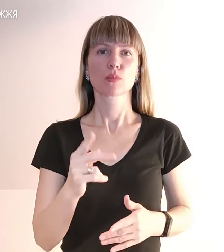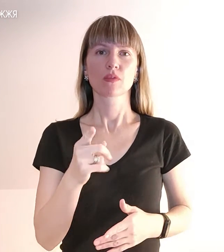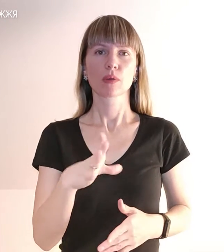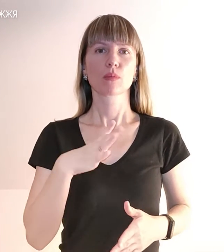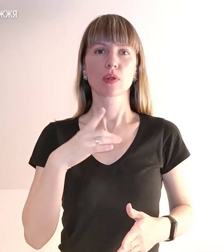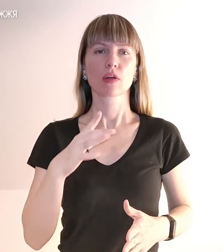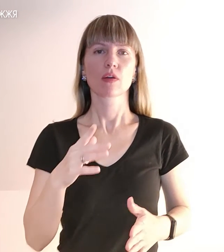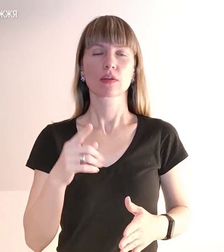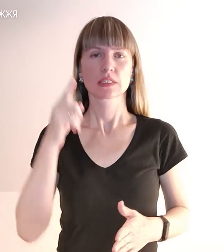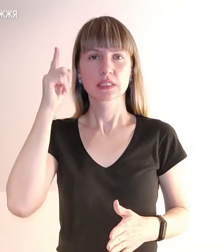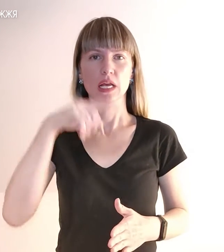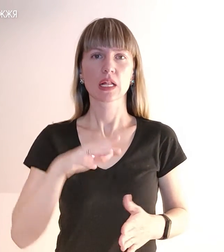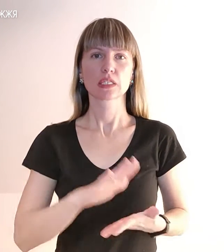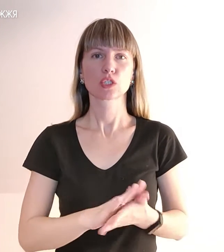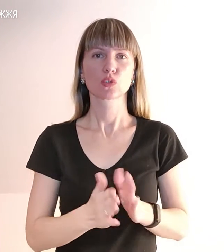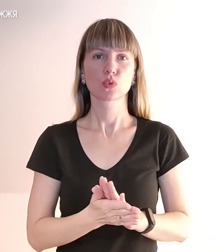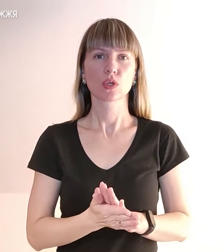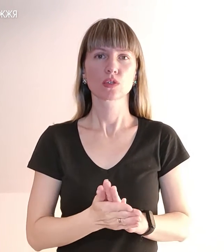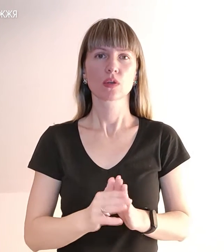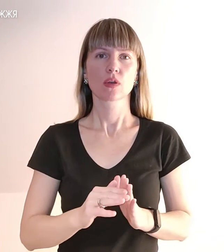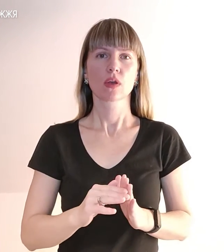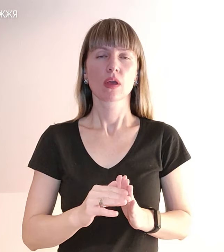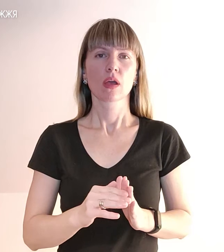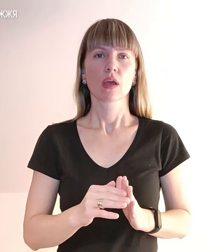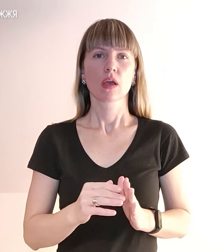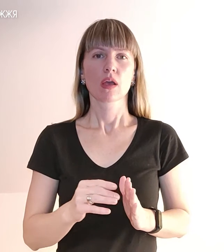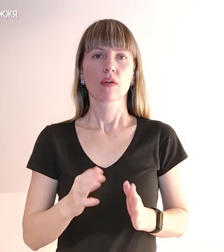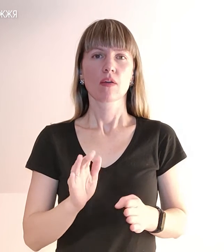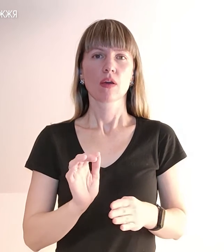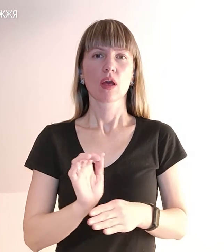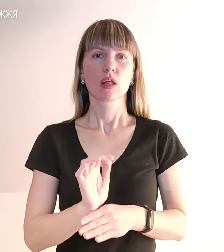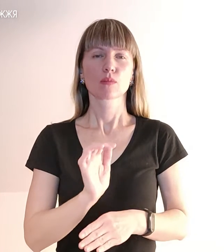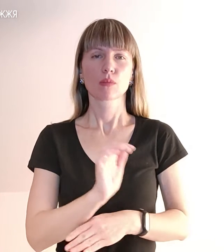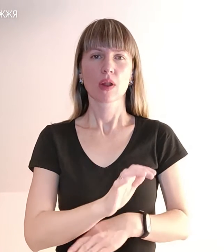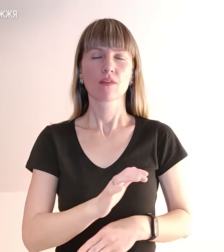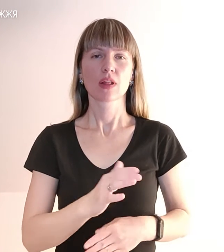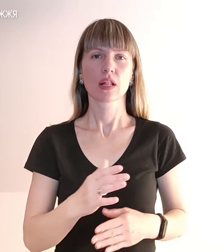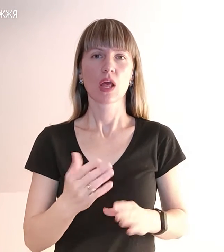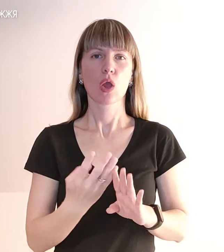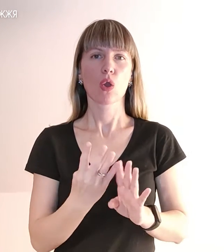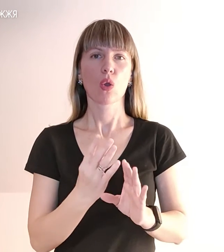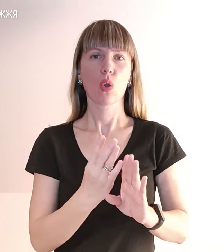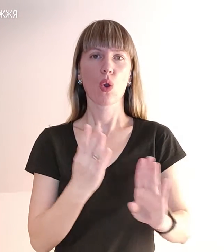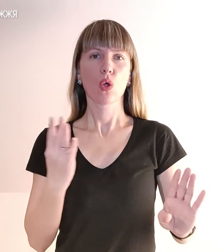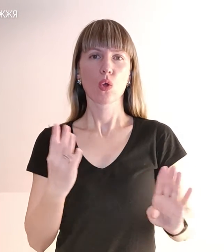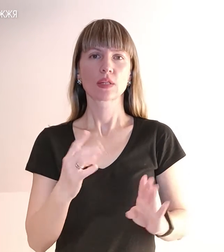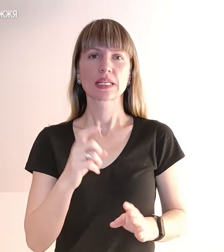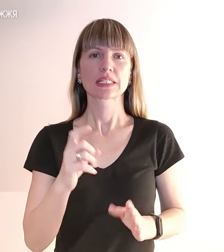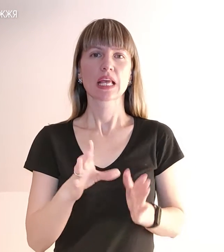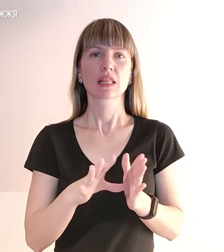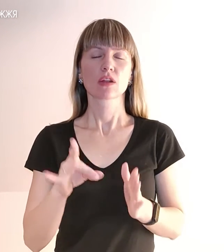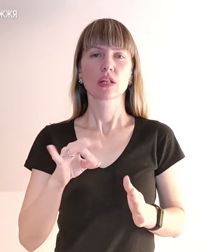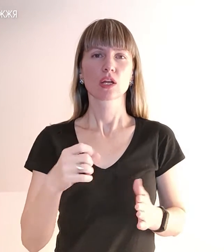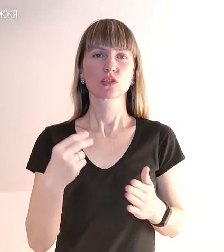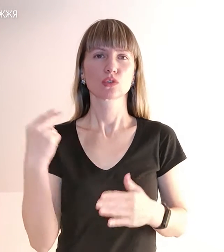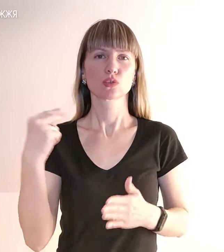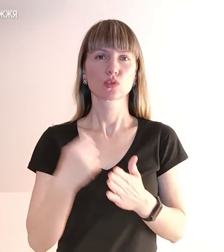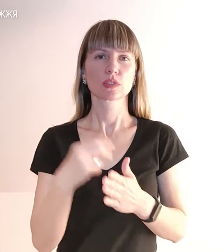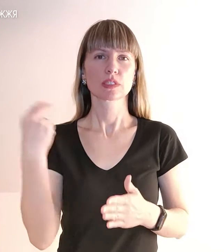курсі ситуації. Викраційна колона о 13.30 вирішила з Енергодара до Запоріжжя. В ній переважно жінки, діти